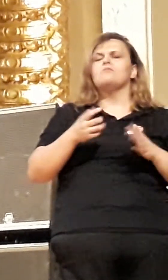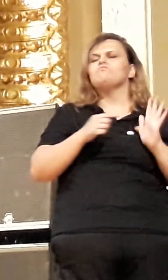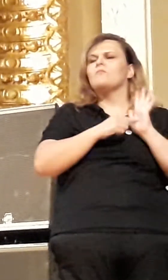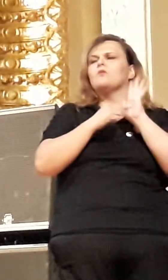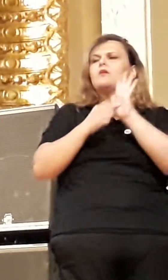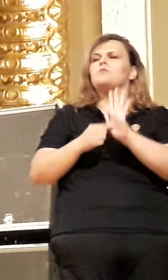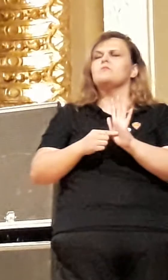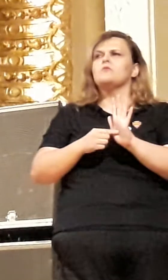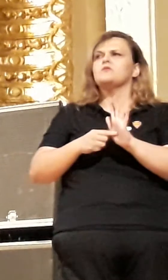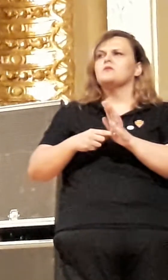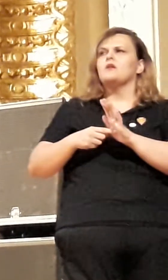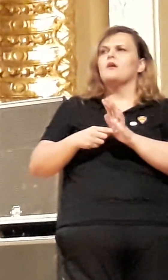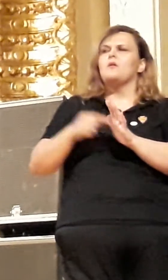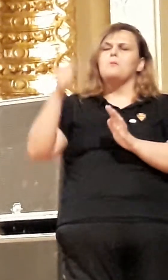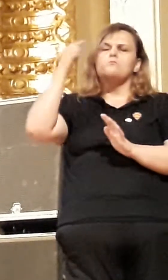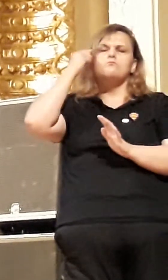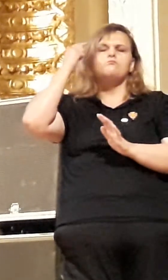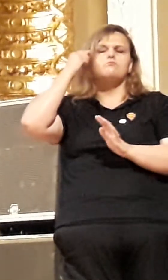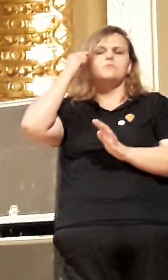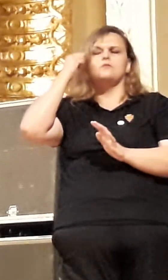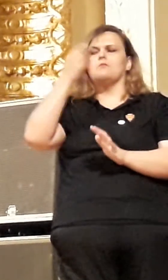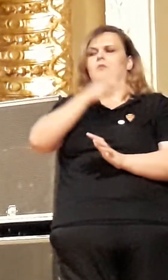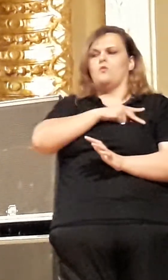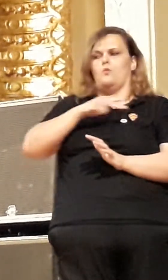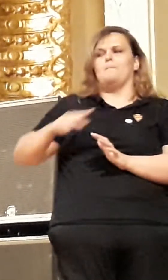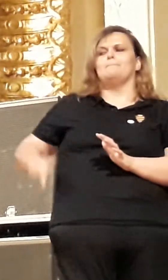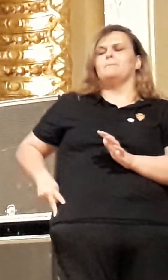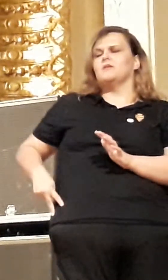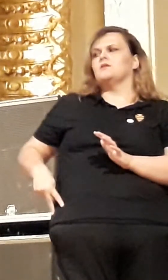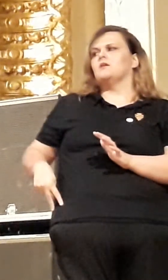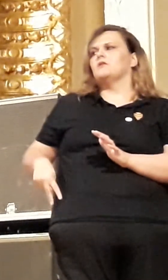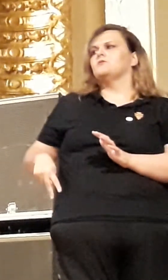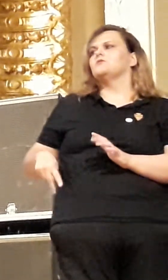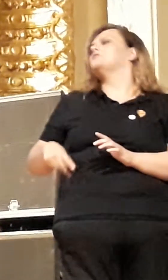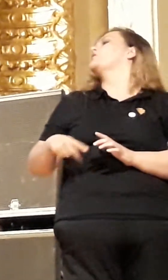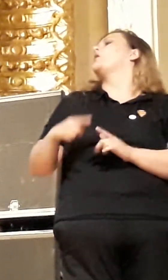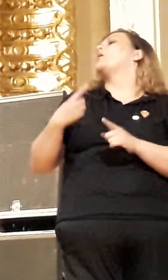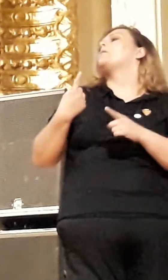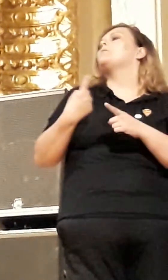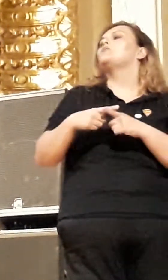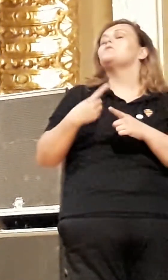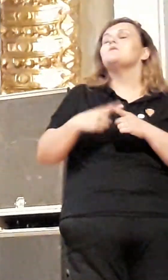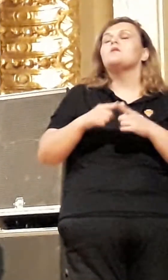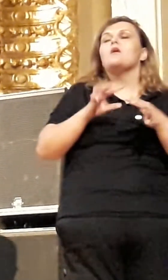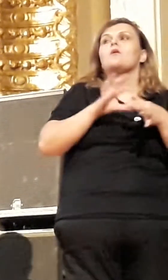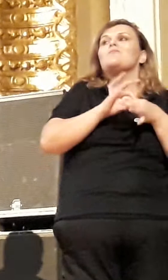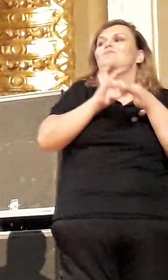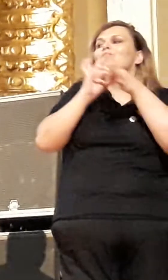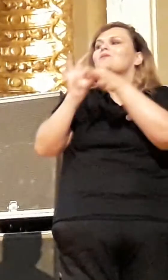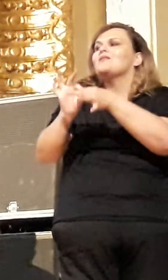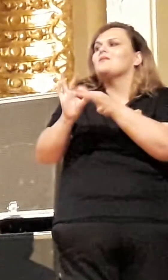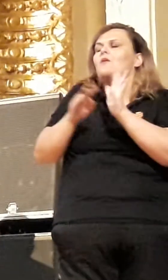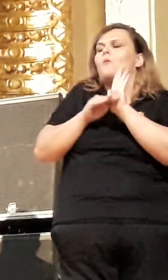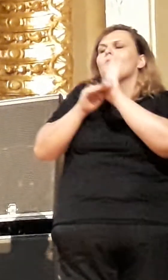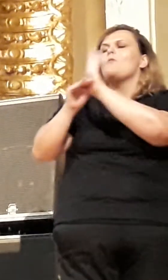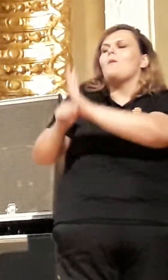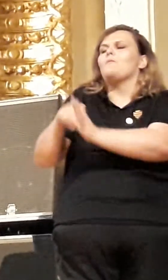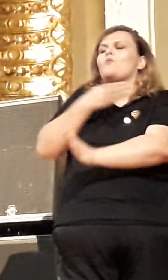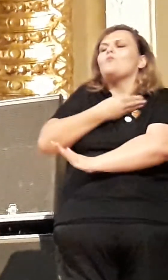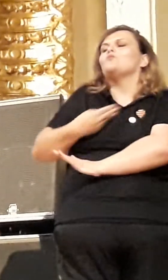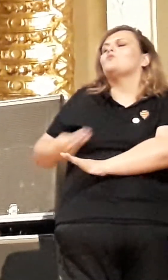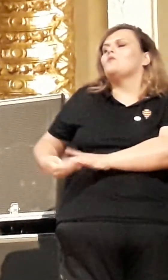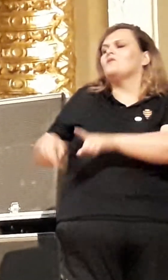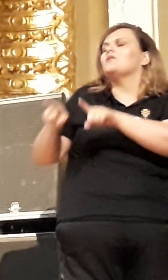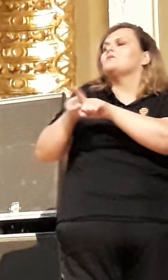aqui a nossa equação do governo federal em acordo com a sua iniciativa, a prefeitura da cidade de São Paulo, para que o governo federal